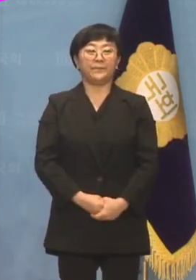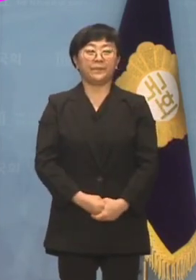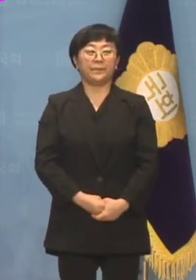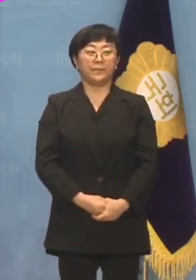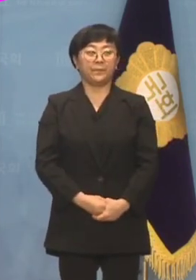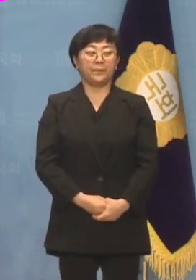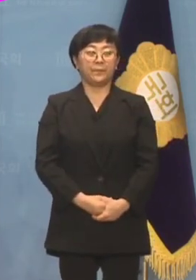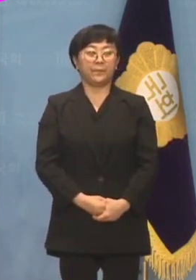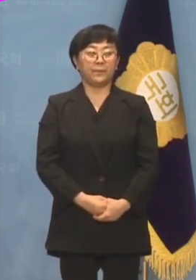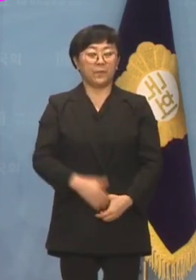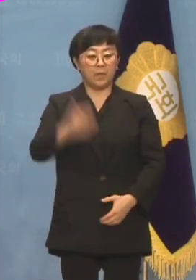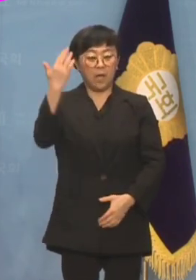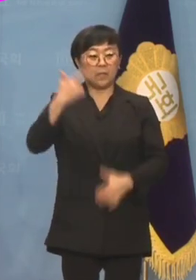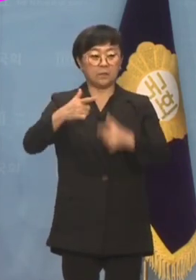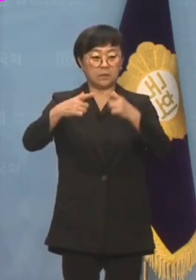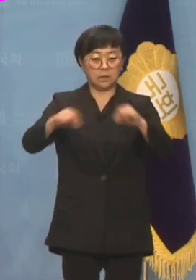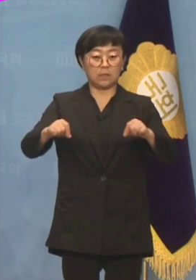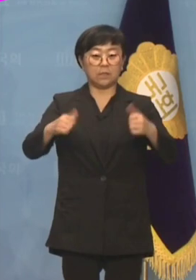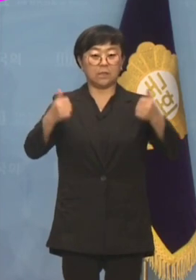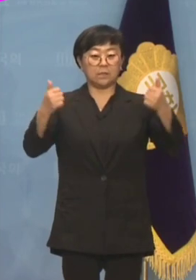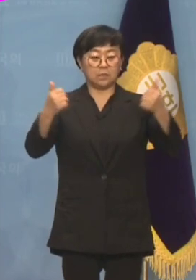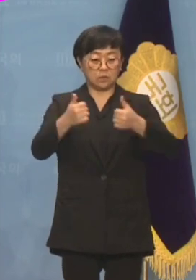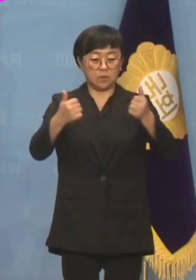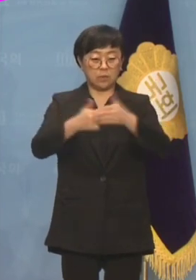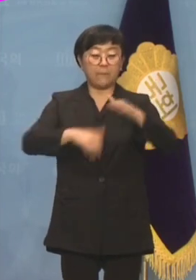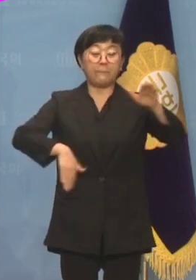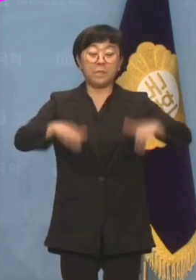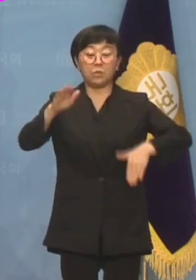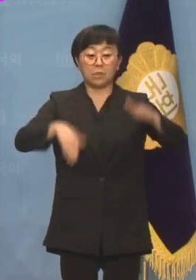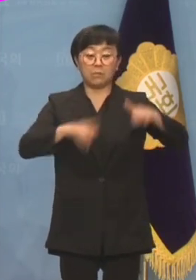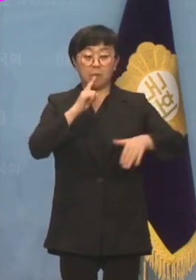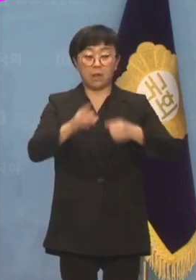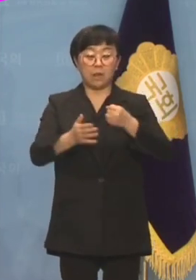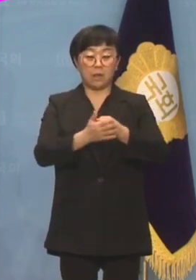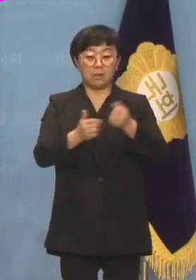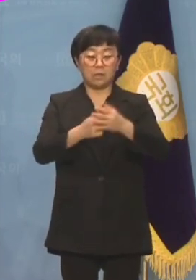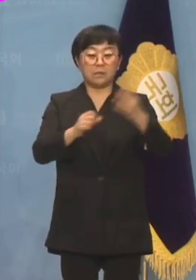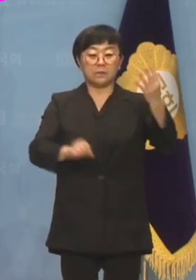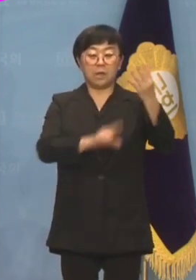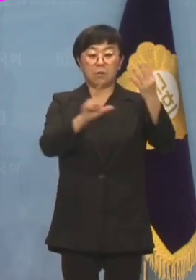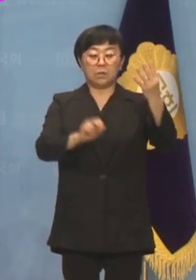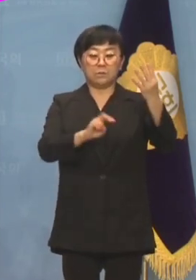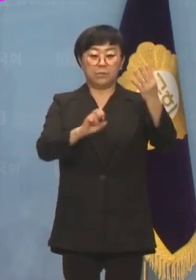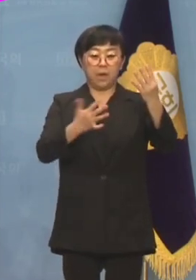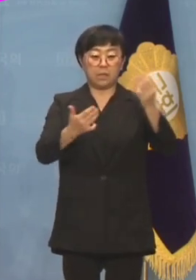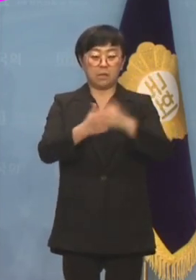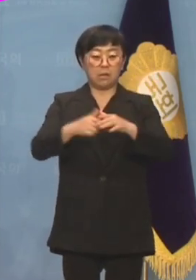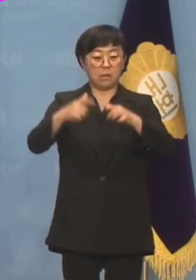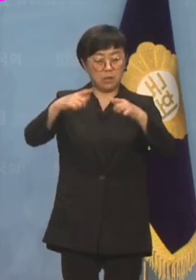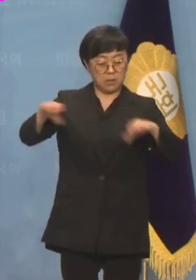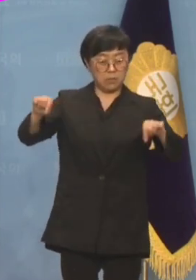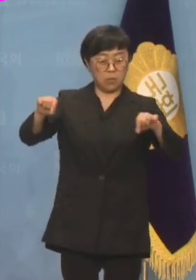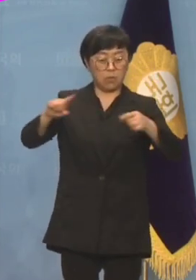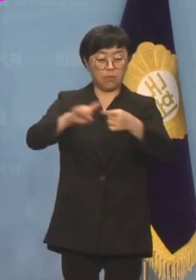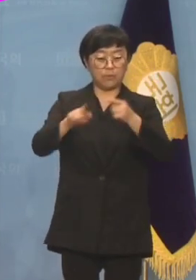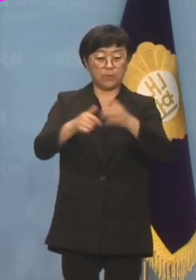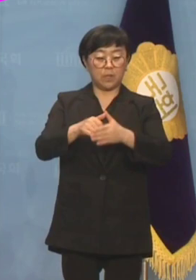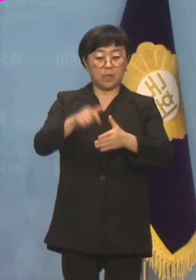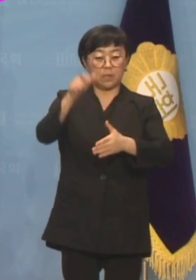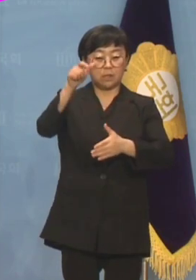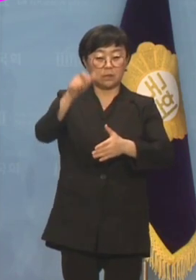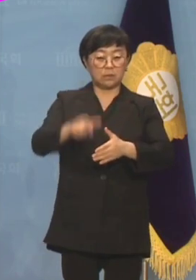한일정상회담을 빈손회계라고 비난했지만 4월 28일 일본 화이트리스트